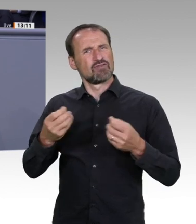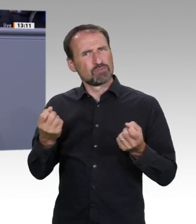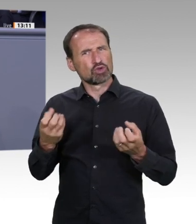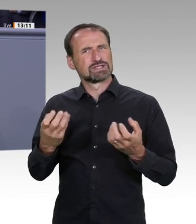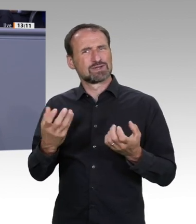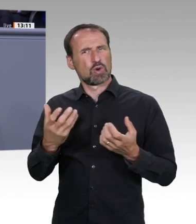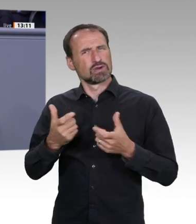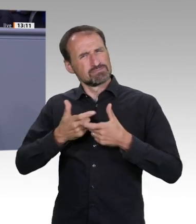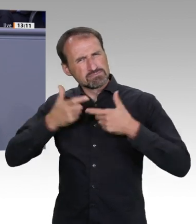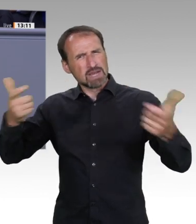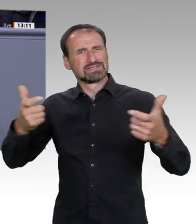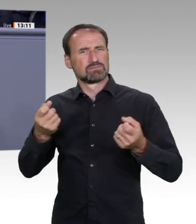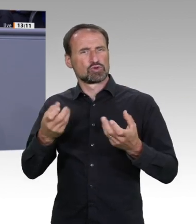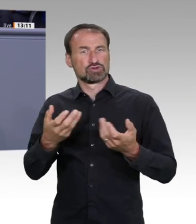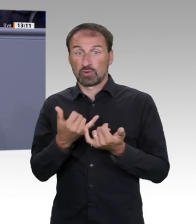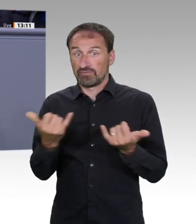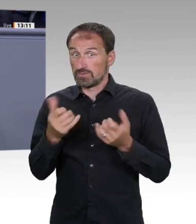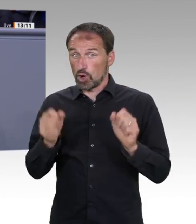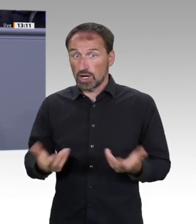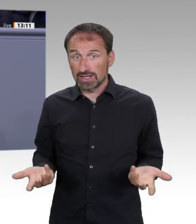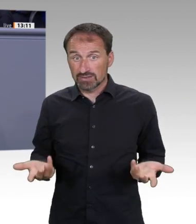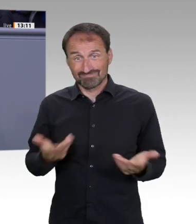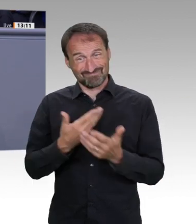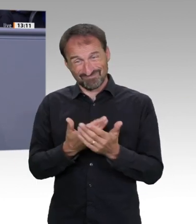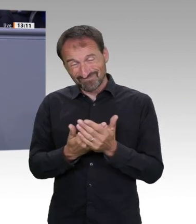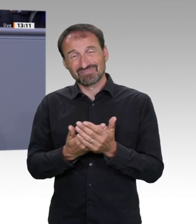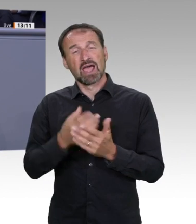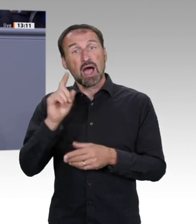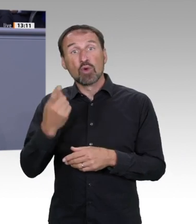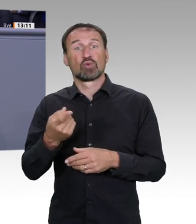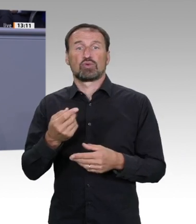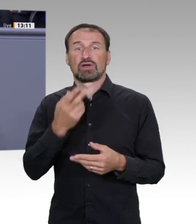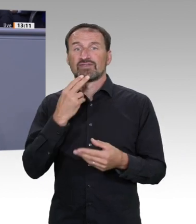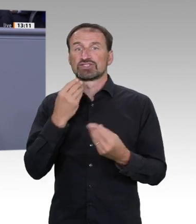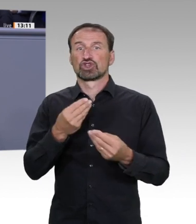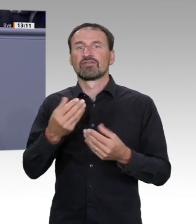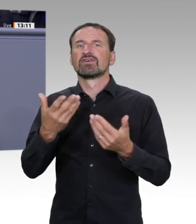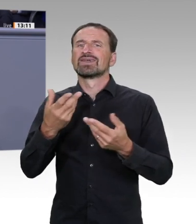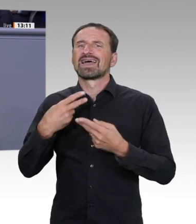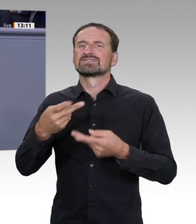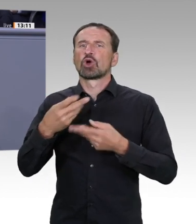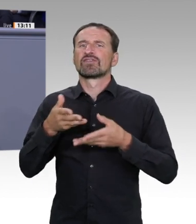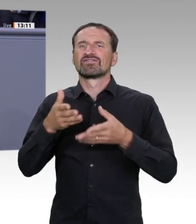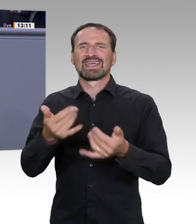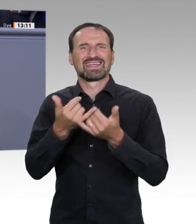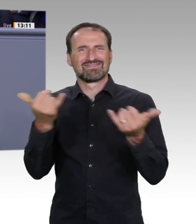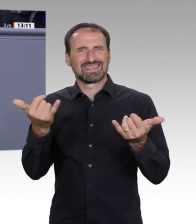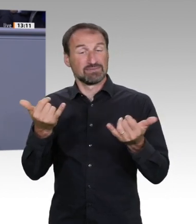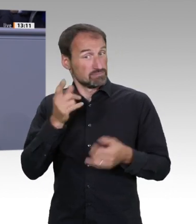Gesetzgeber stehen wir permanent vor Zielkonflikten. Darum finden wir es lohnenswert, zu testen, ob wir unseren Gesetzgebungsprozess verbessern können, indem wir